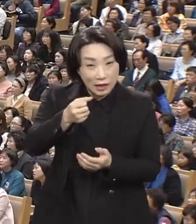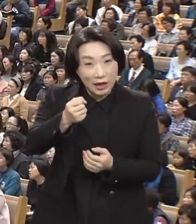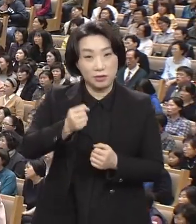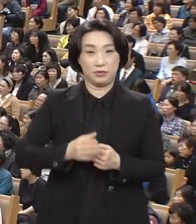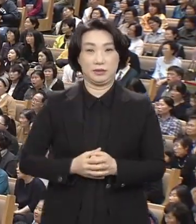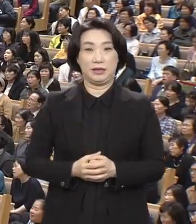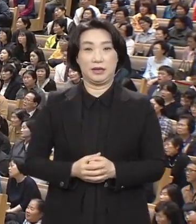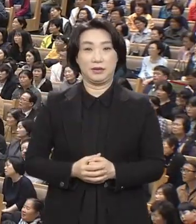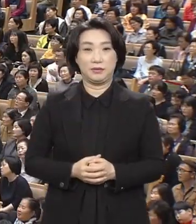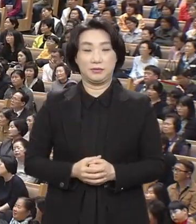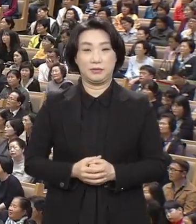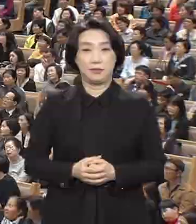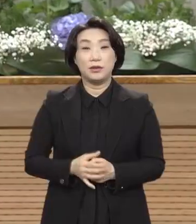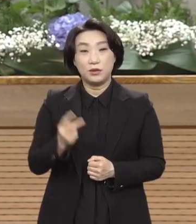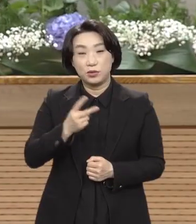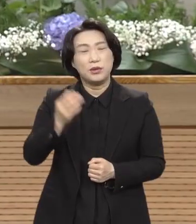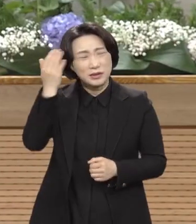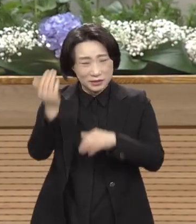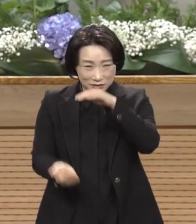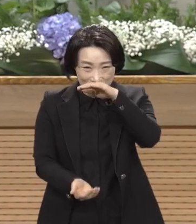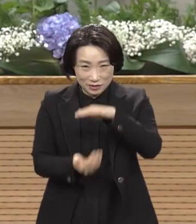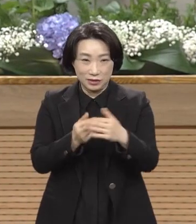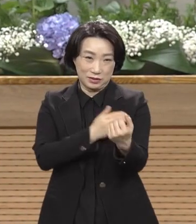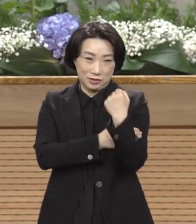그리고 존재하시고 존능하시다.